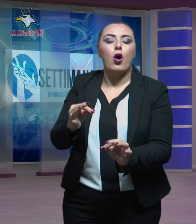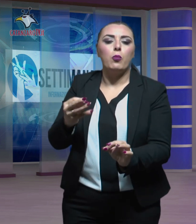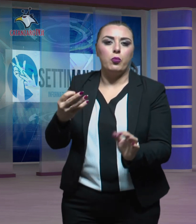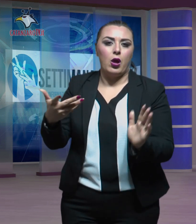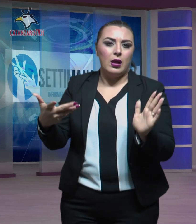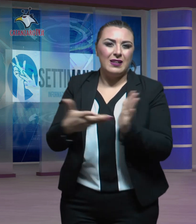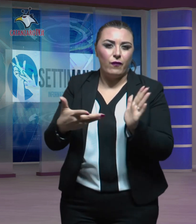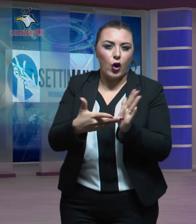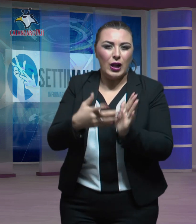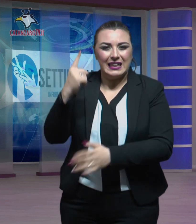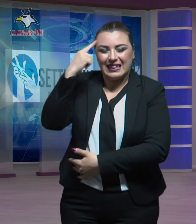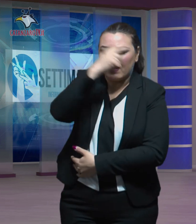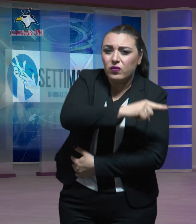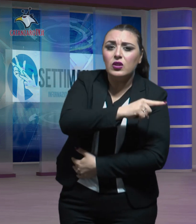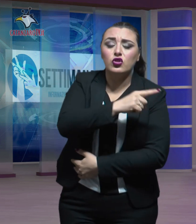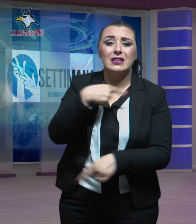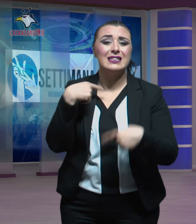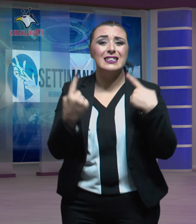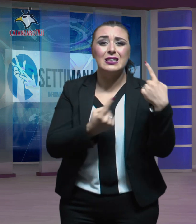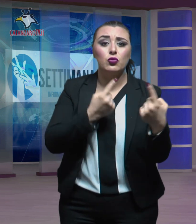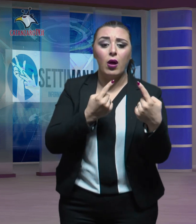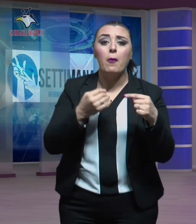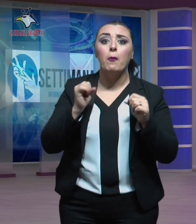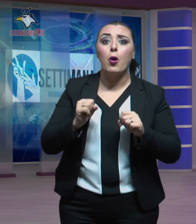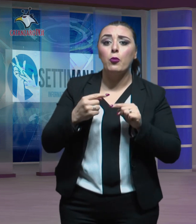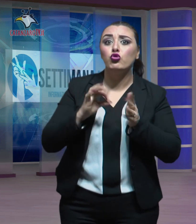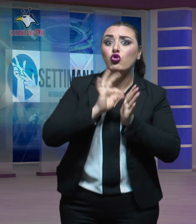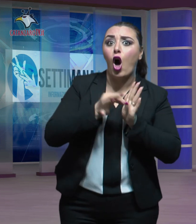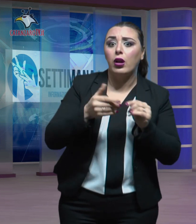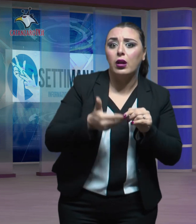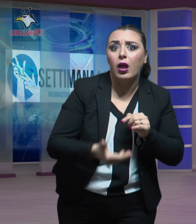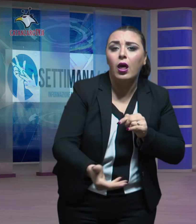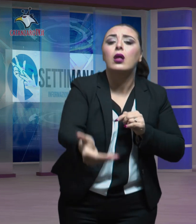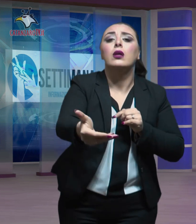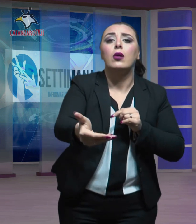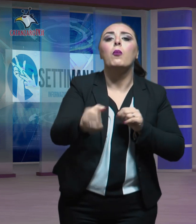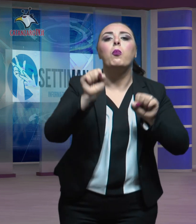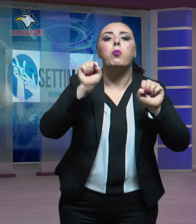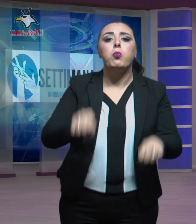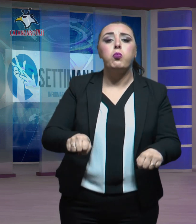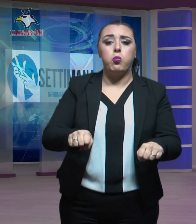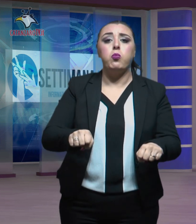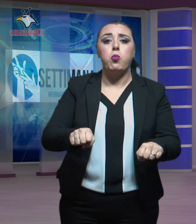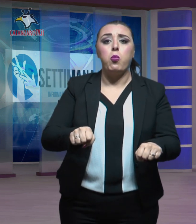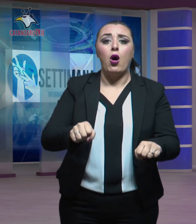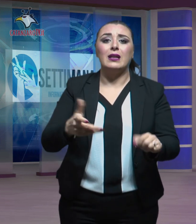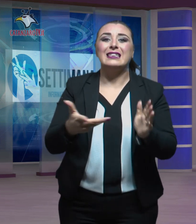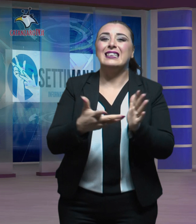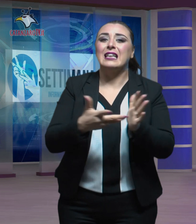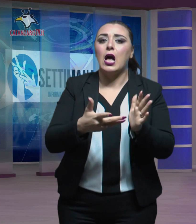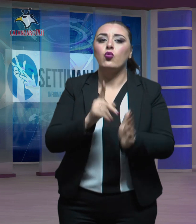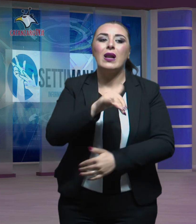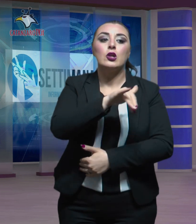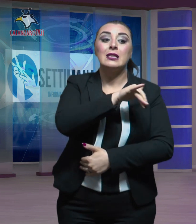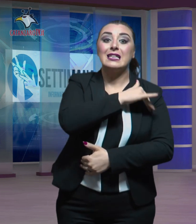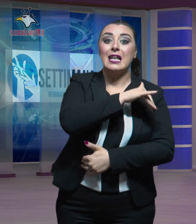situazione in cui, sin dai prossimi giorni, potrebbero trovarsi gli studenti delle